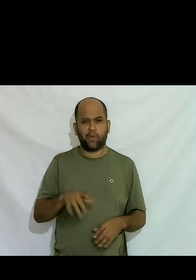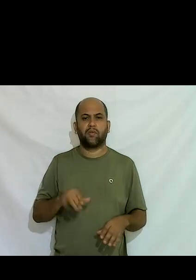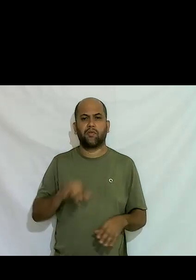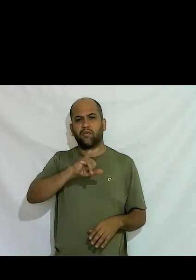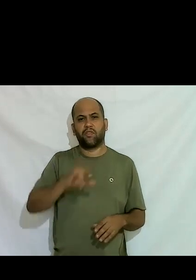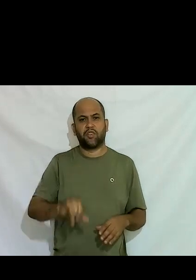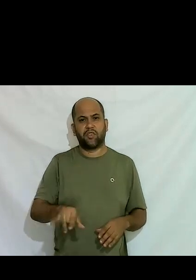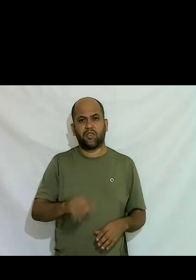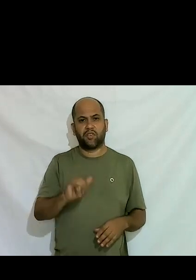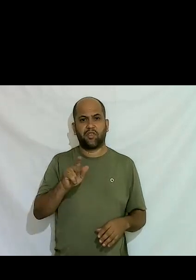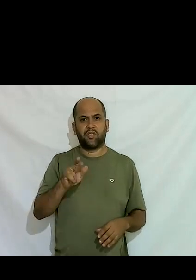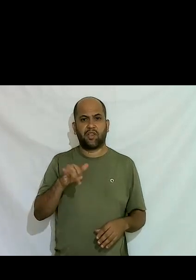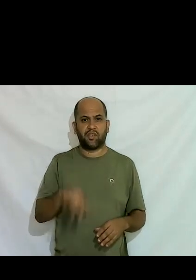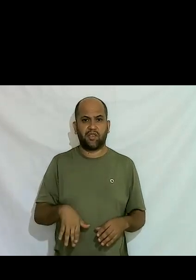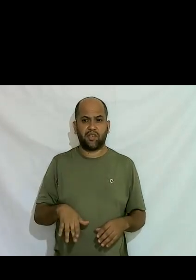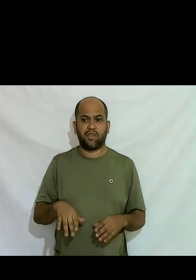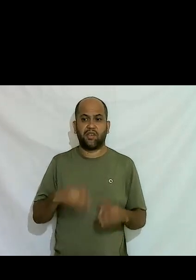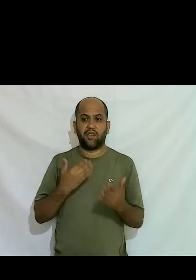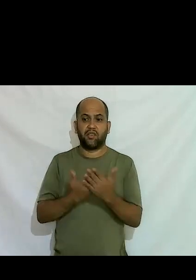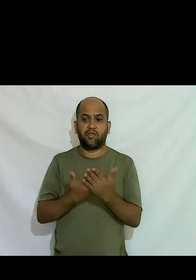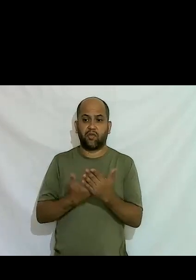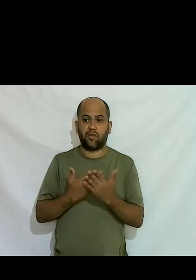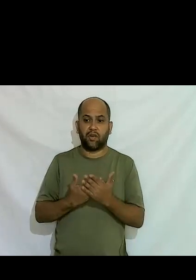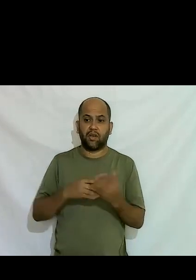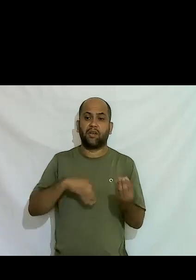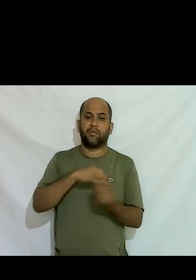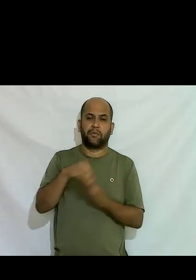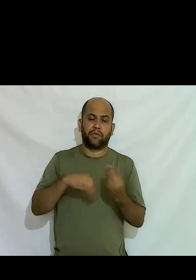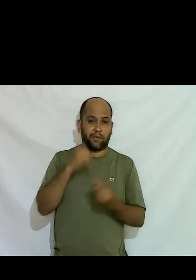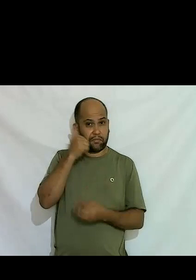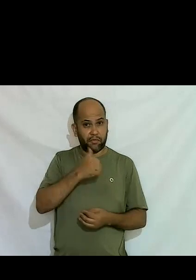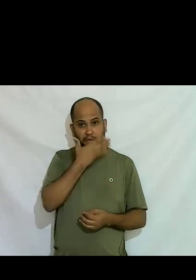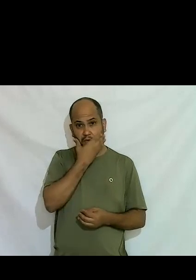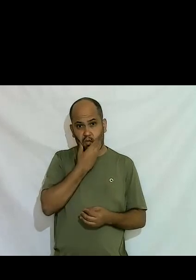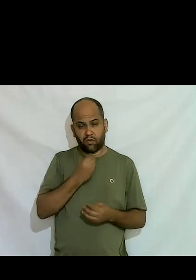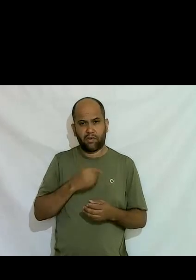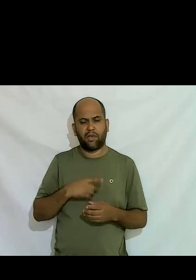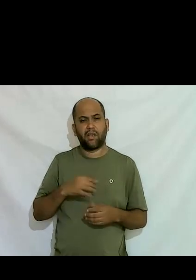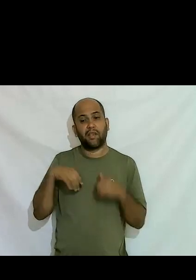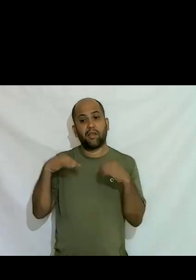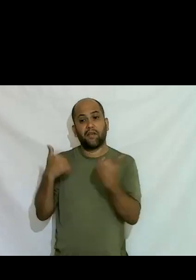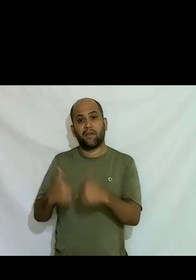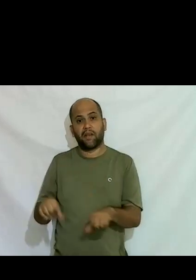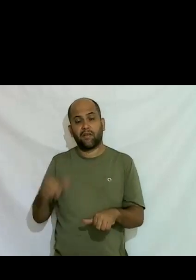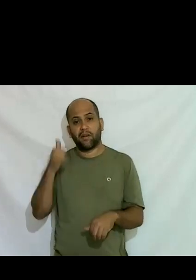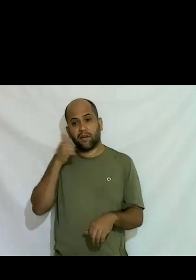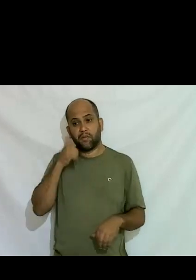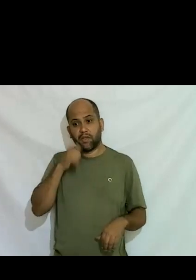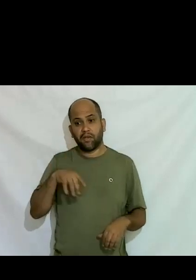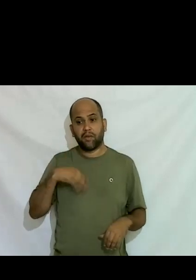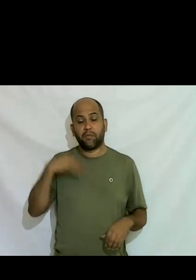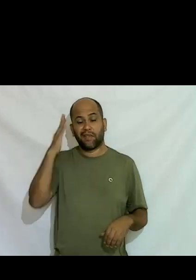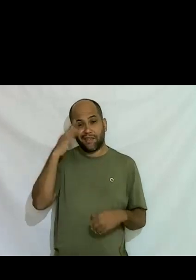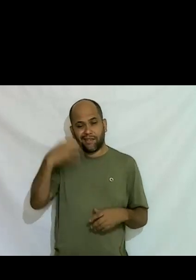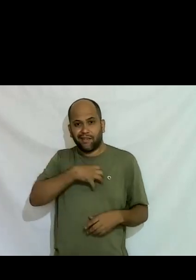era uma escola mista tinha lá as meninas e tinha os meninos e eu ficava com as meninas porque eu entendia que ali era o meu